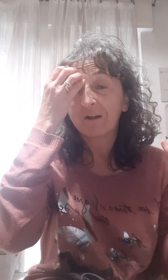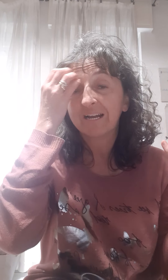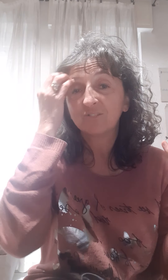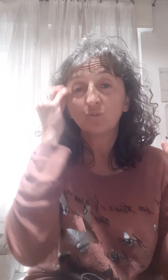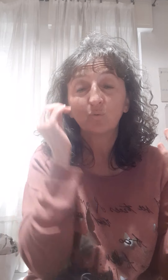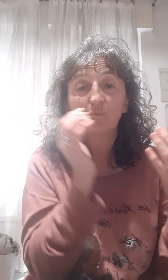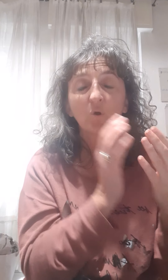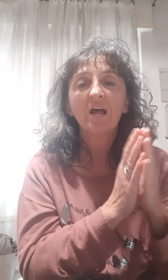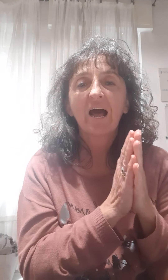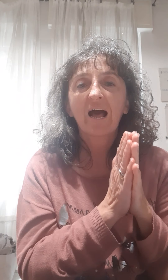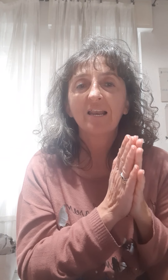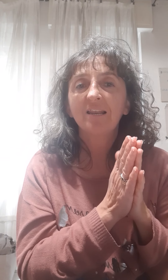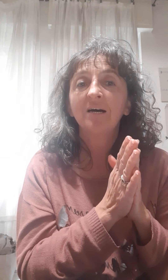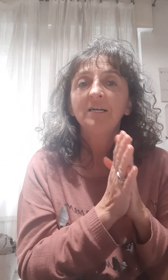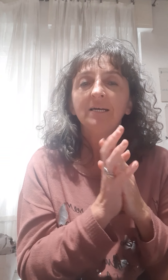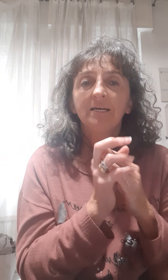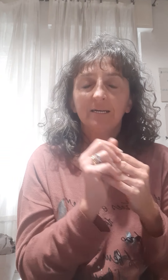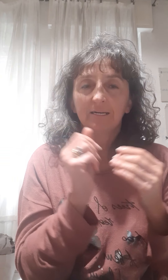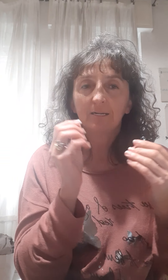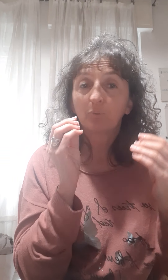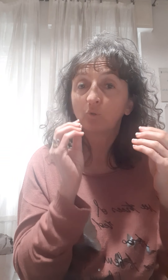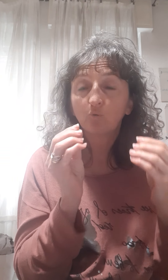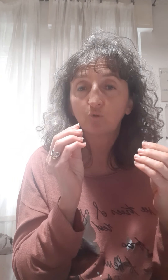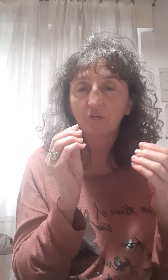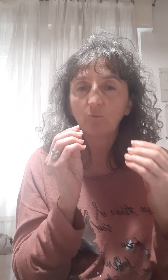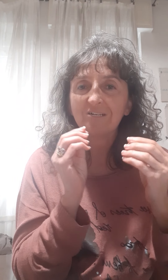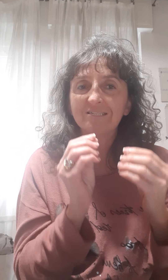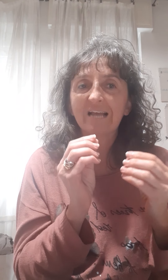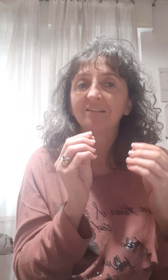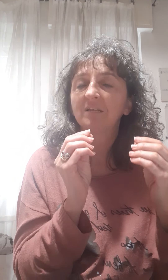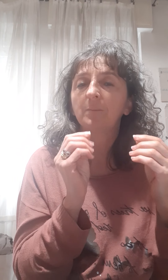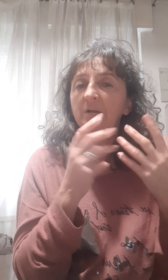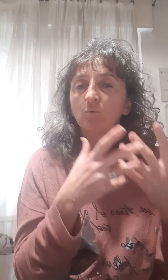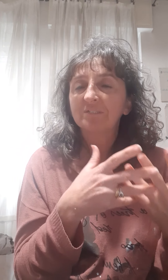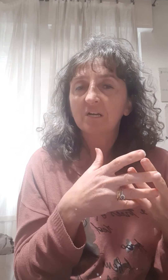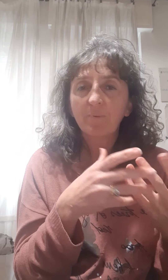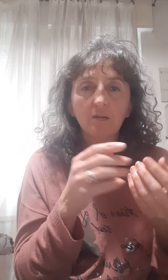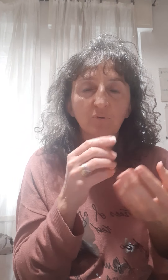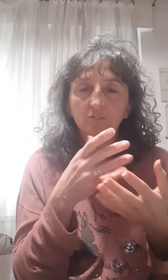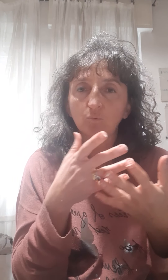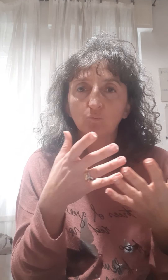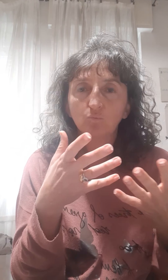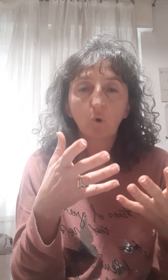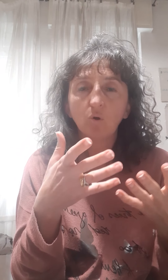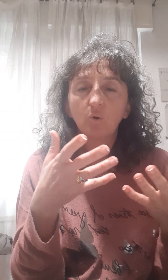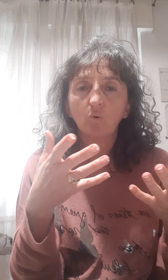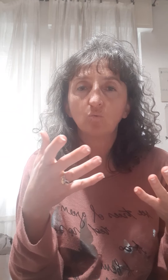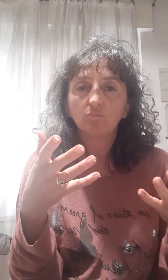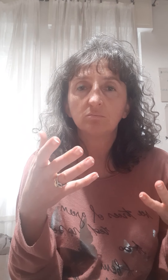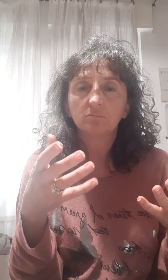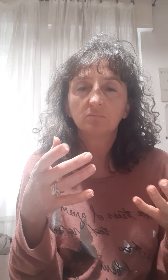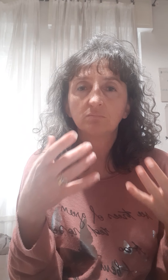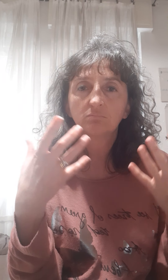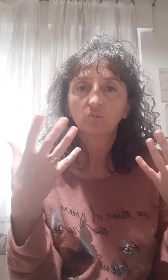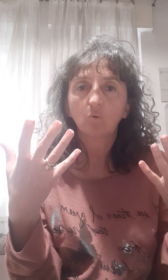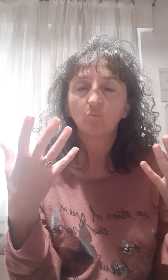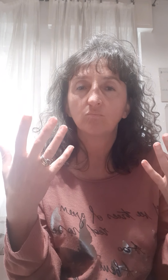magari aggiunto al prodotto che utilizzate per la cura dei capelli, può essere un olio o un